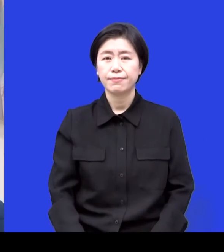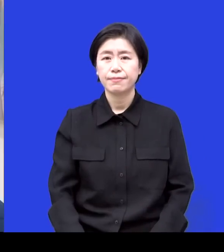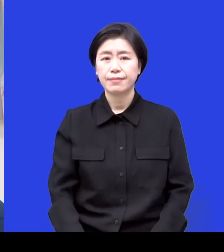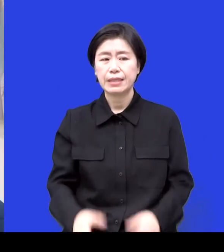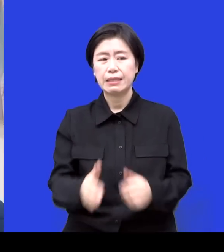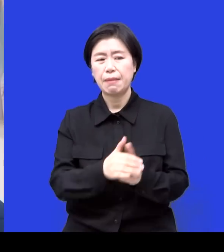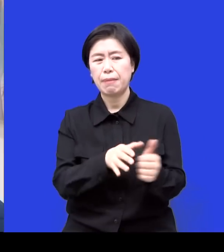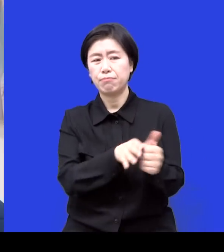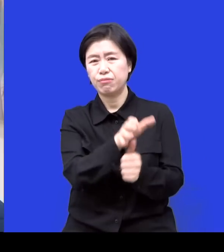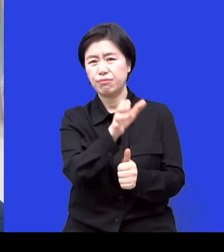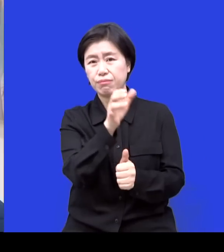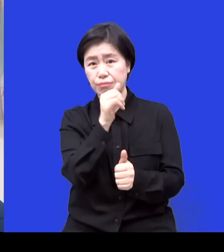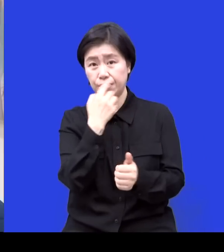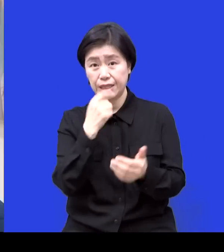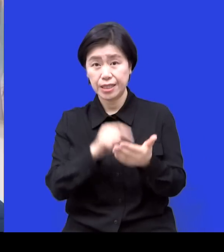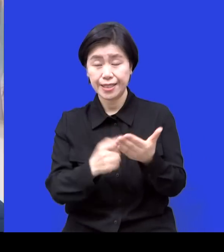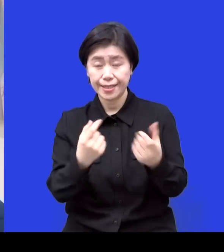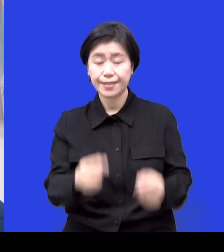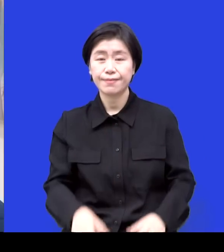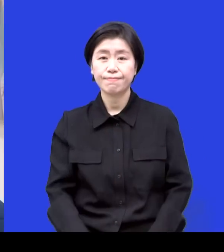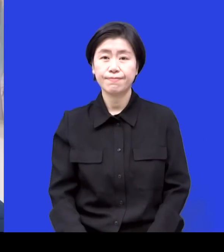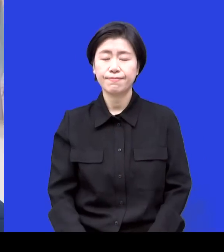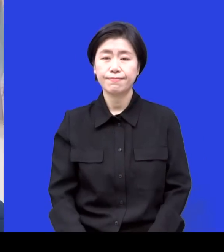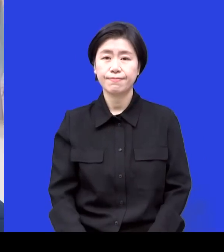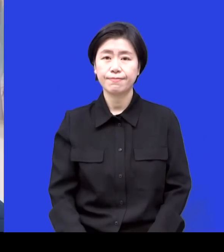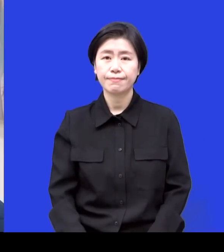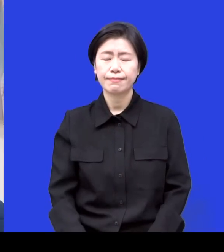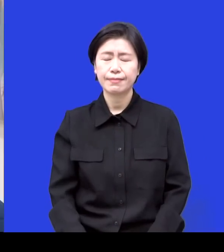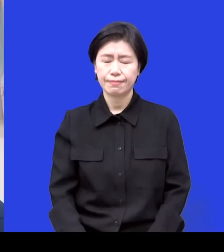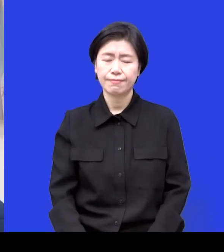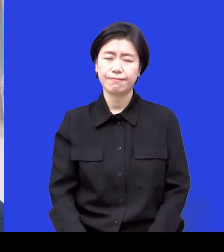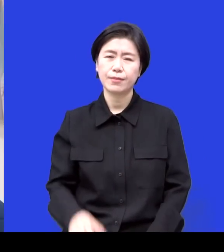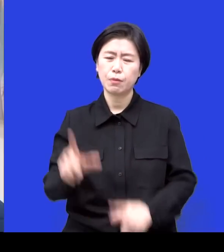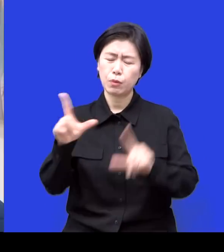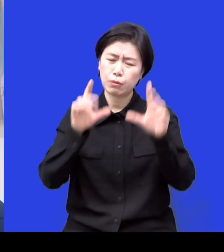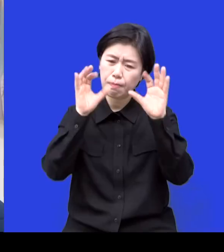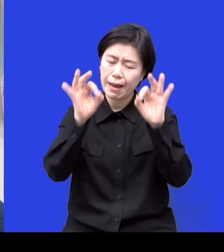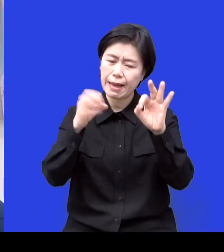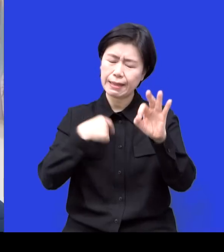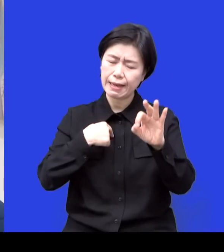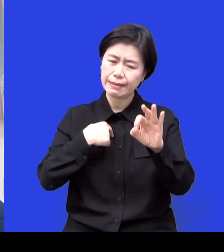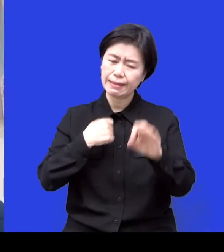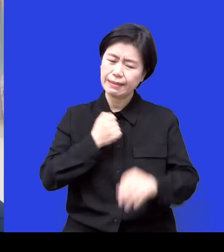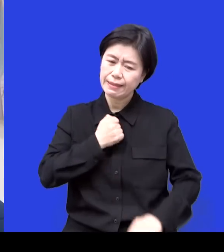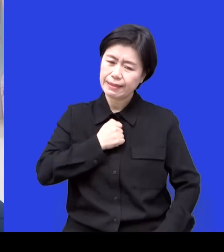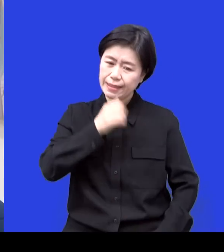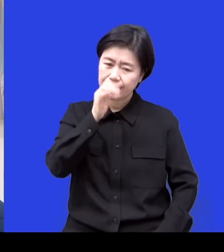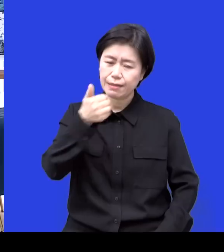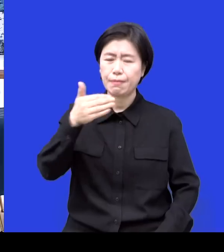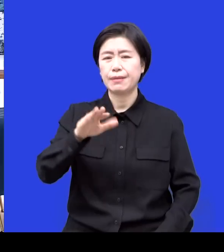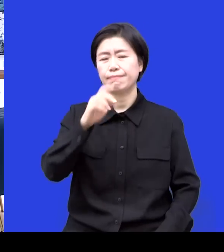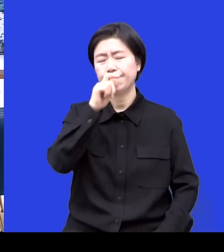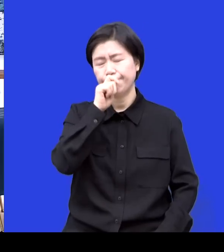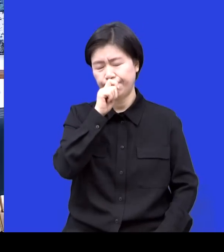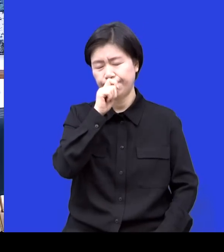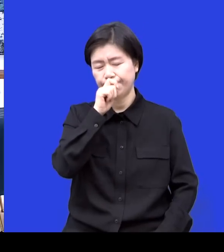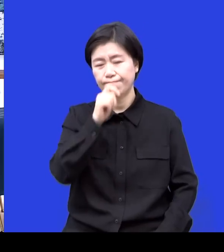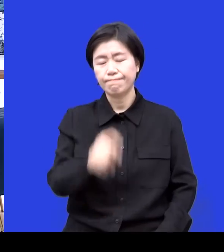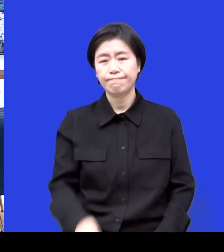속상한 일이 있었는데 이제 아이를 위해서 저는 이제 입 다물고 있어야겠다는 생각을 하고 뭐 인간적인 노염이나 이런